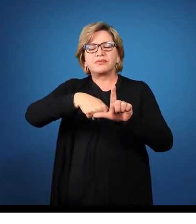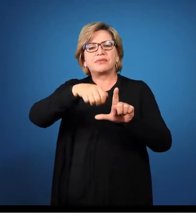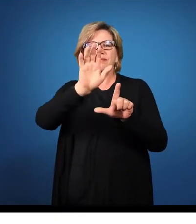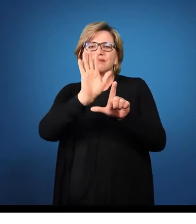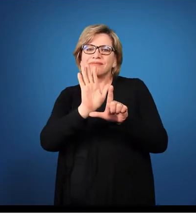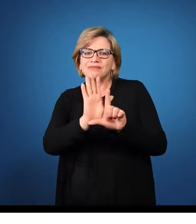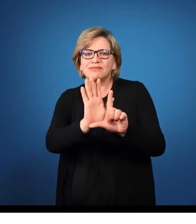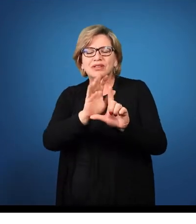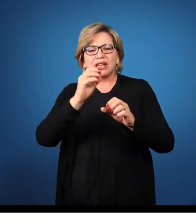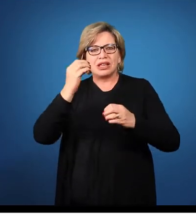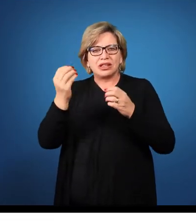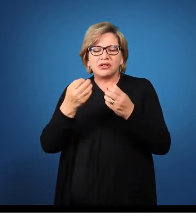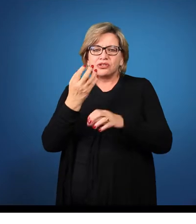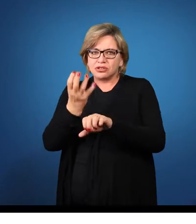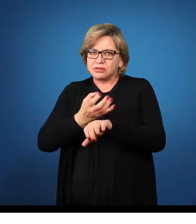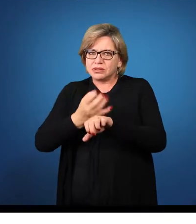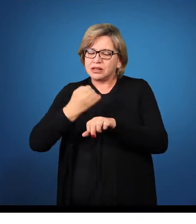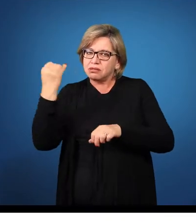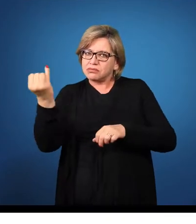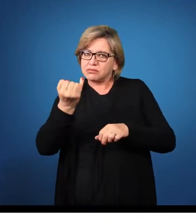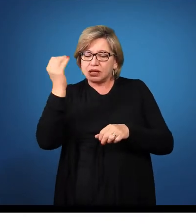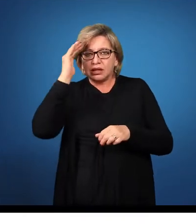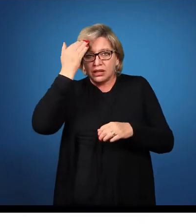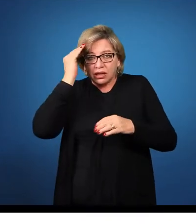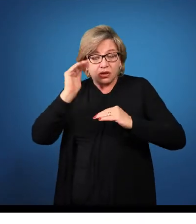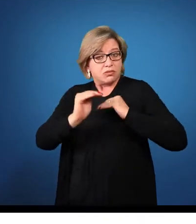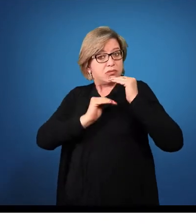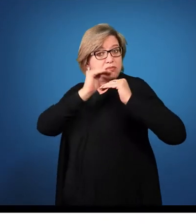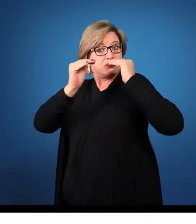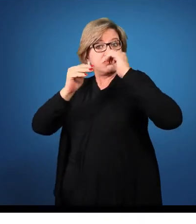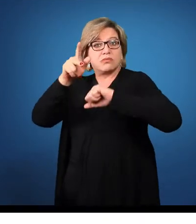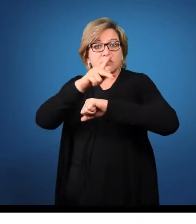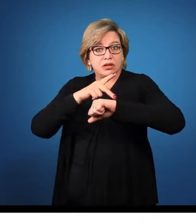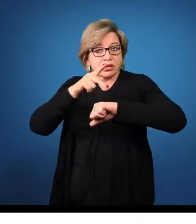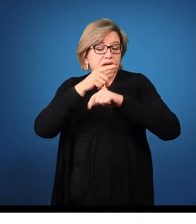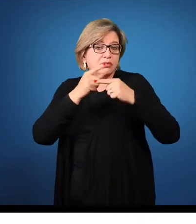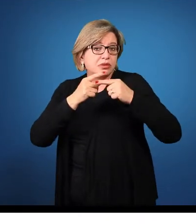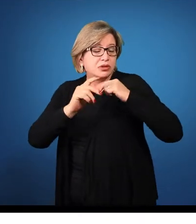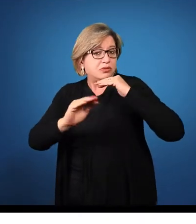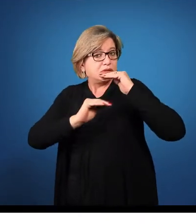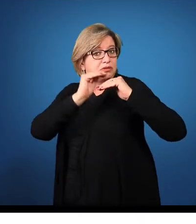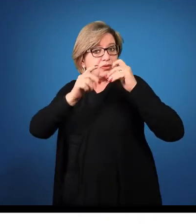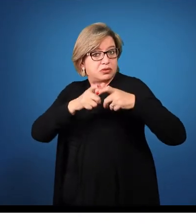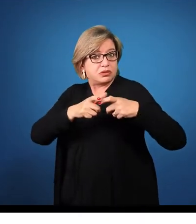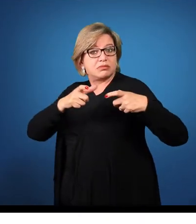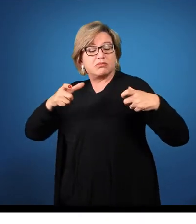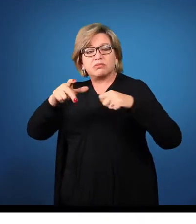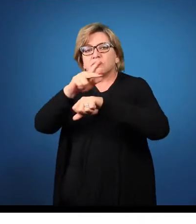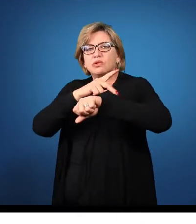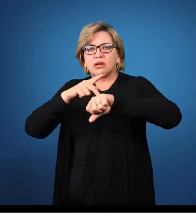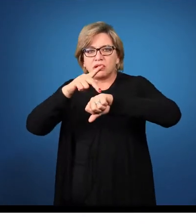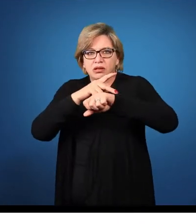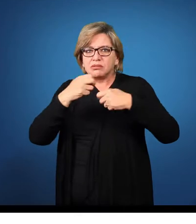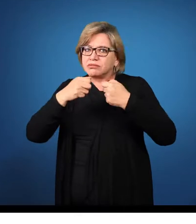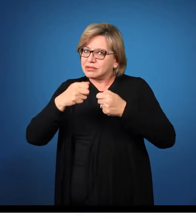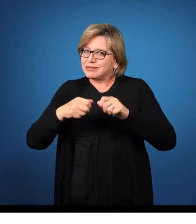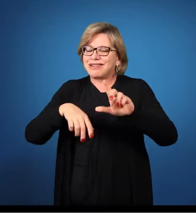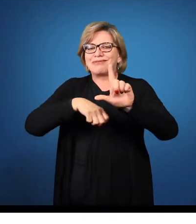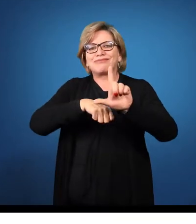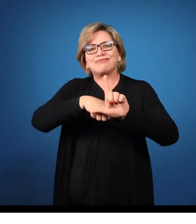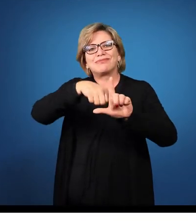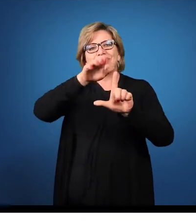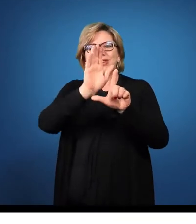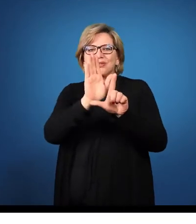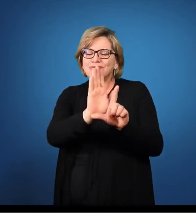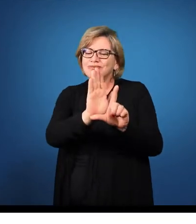desenvolvimento do nosso país, porque o desenvolvimento, o crescimento do nosso país passa necessariamente pela logística.